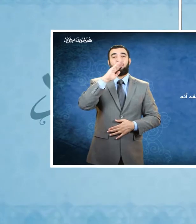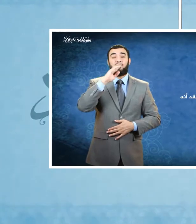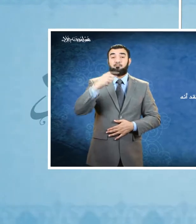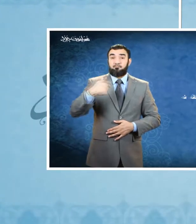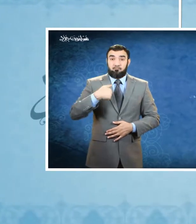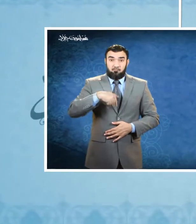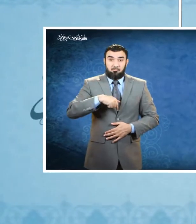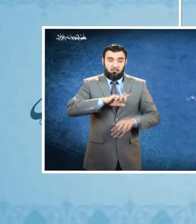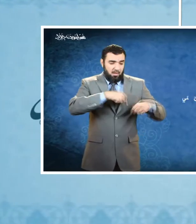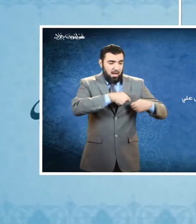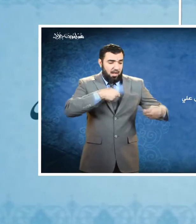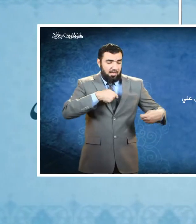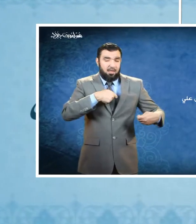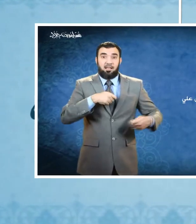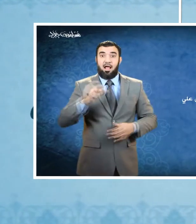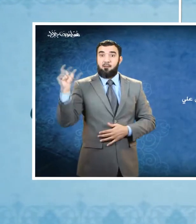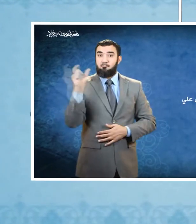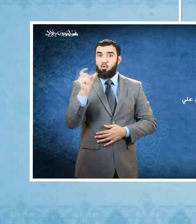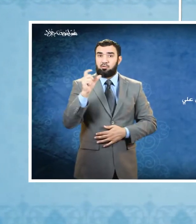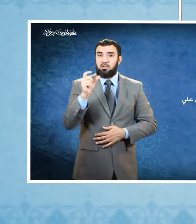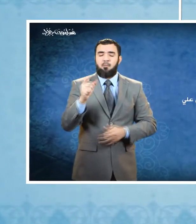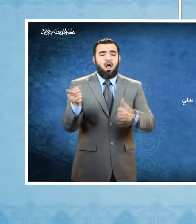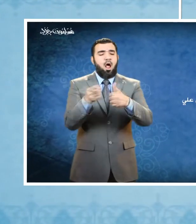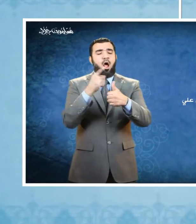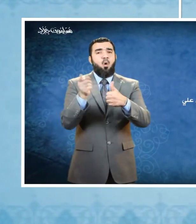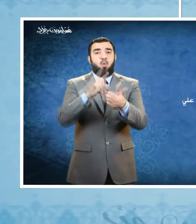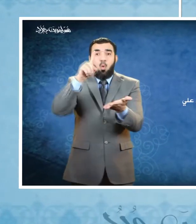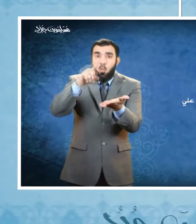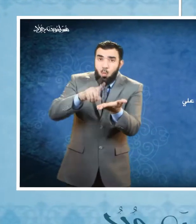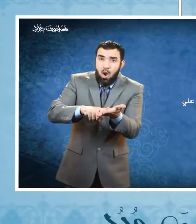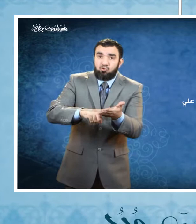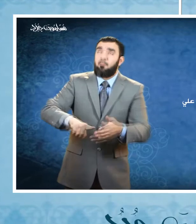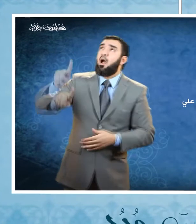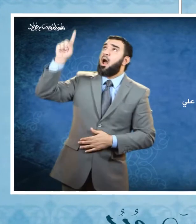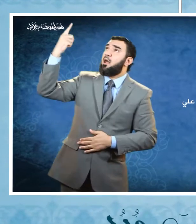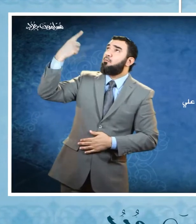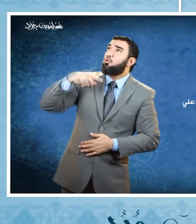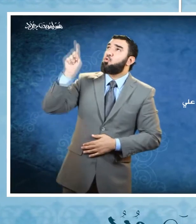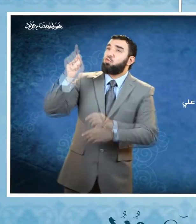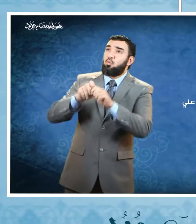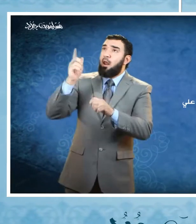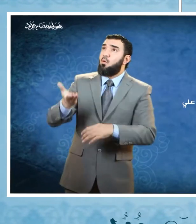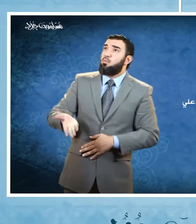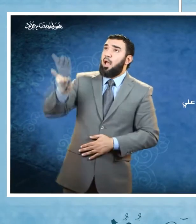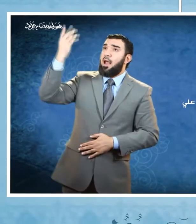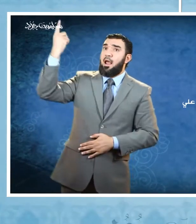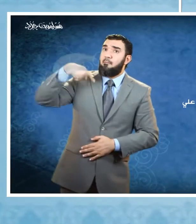فإن أول وأهم واجبات الله سبحانه وتعالى علي هو مشاركة الآخرين